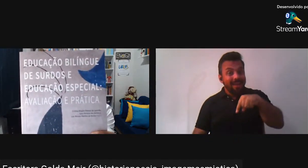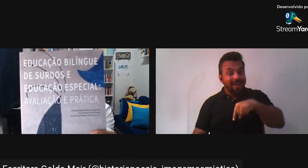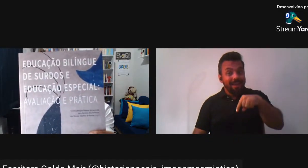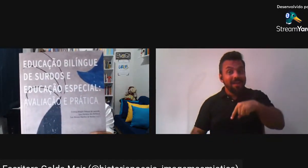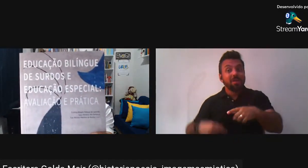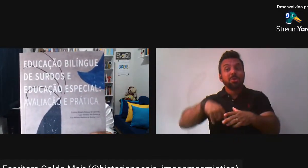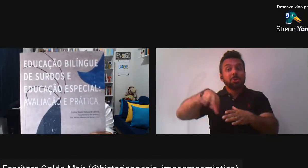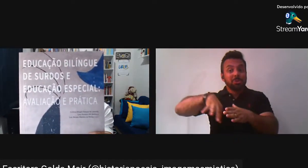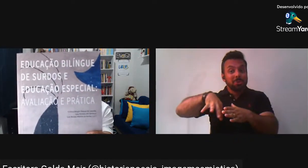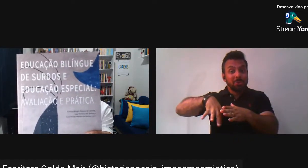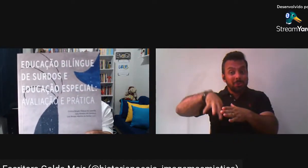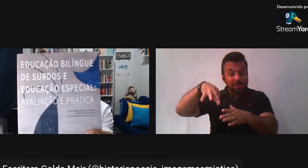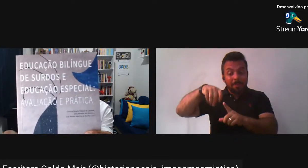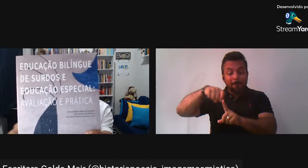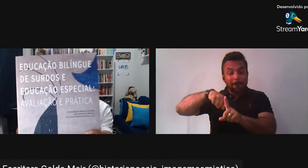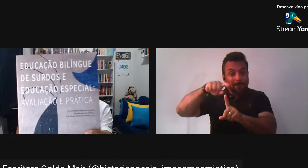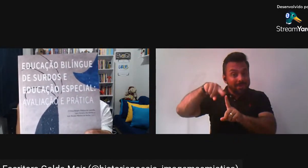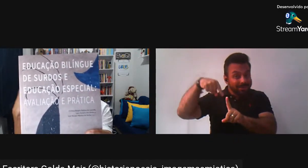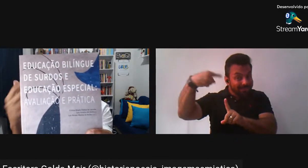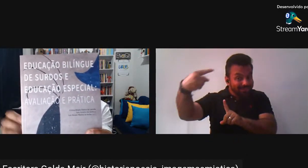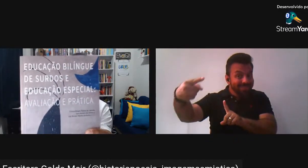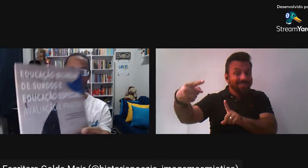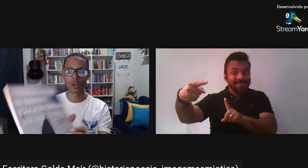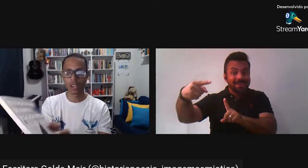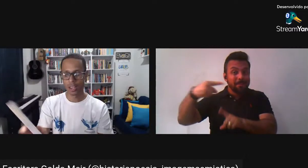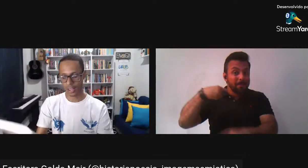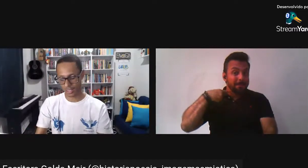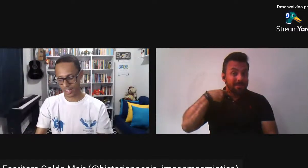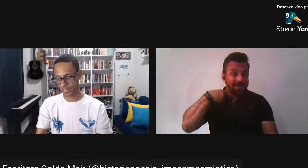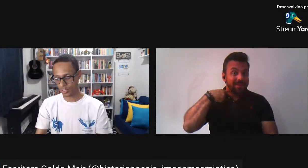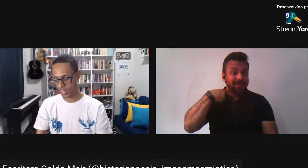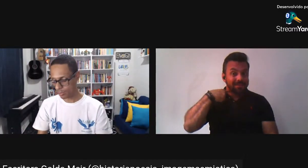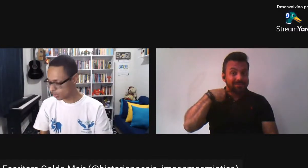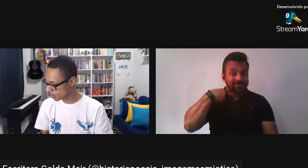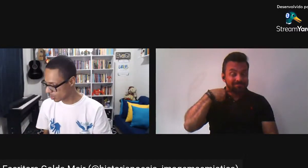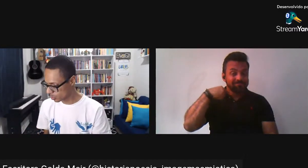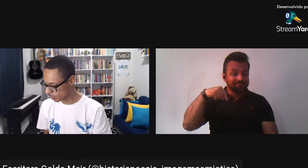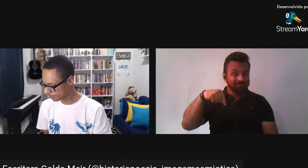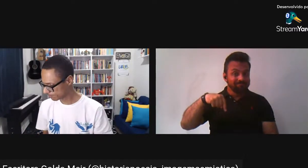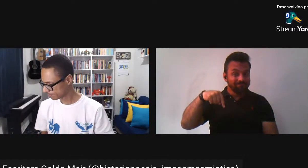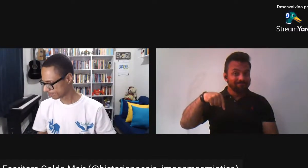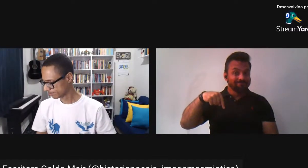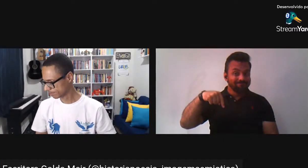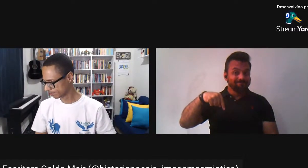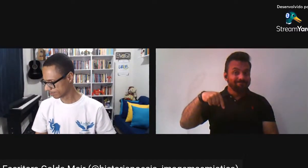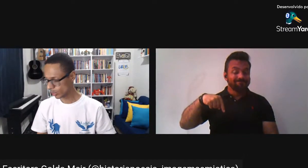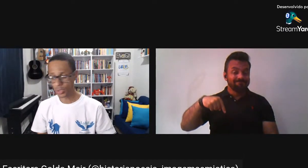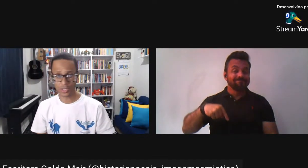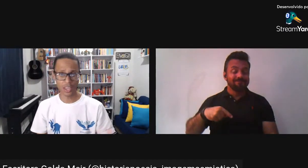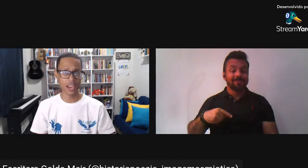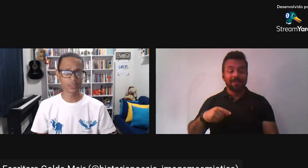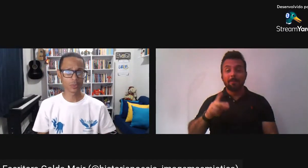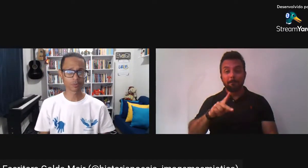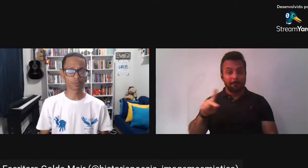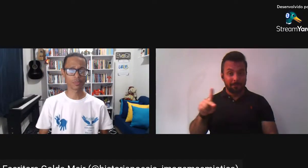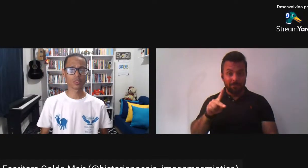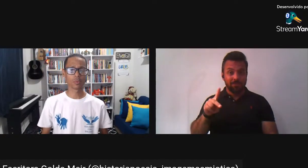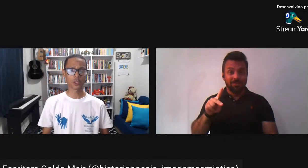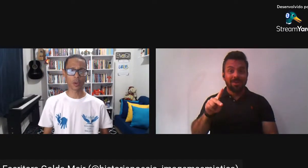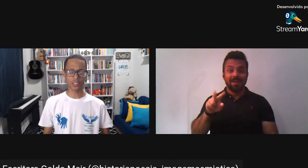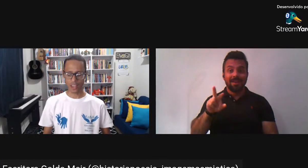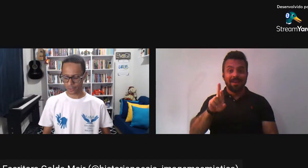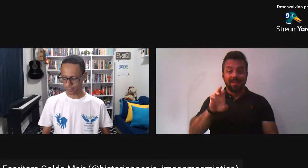Educação Bilingue Nós tivemos, né? O professor Renato Esteve conosco Luiz Renato